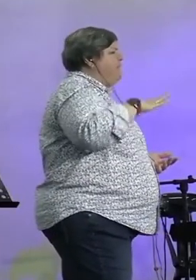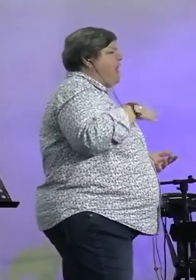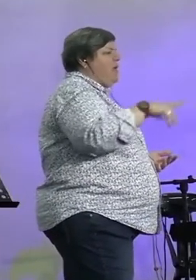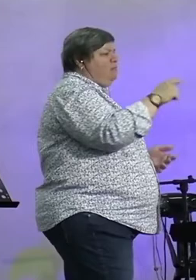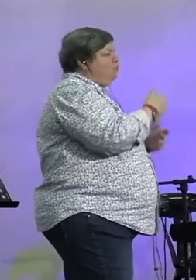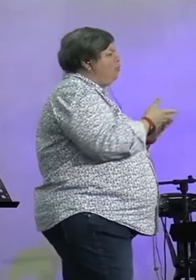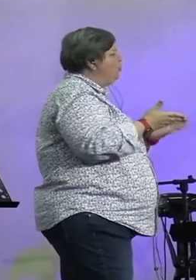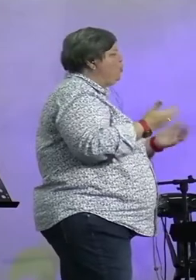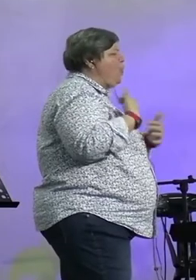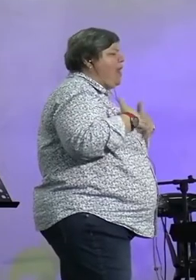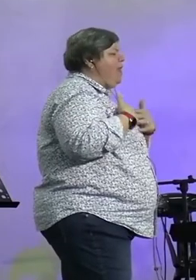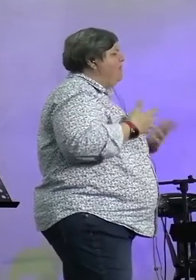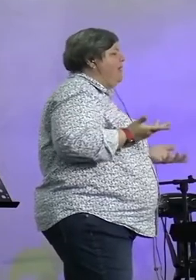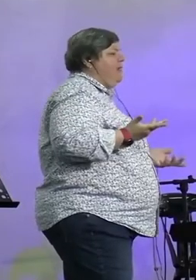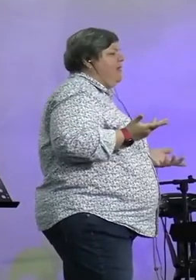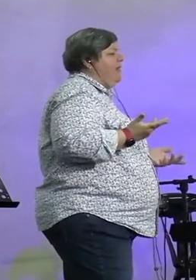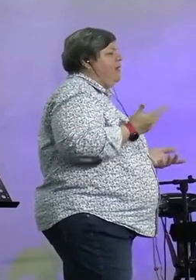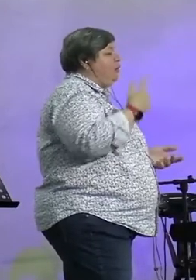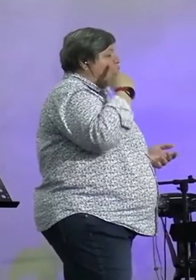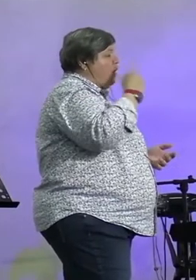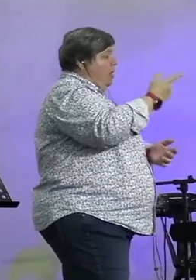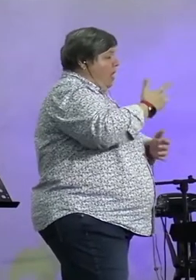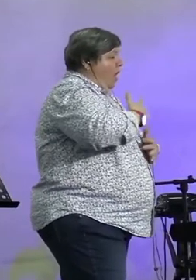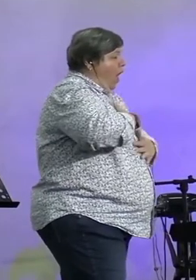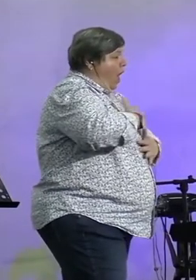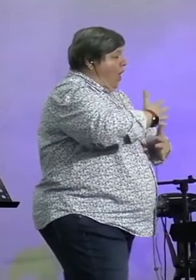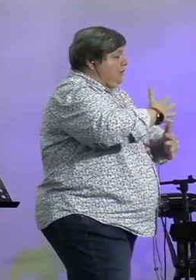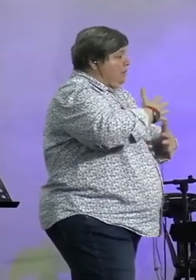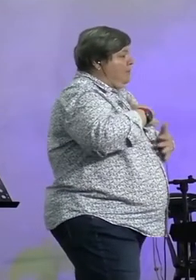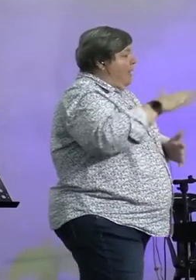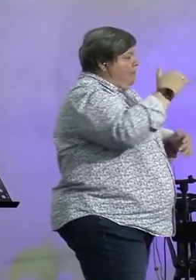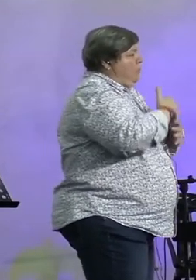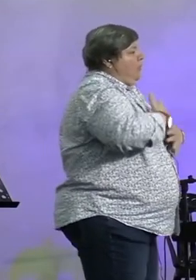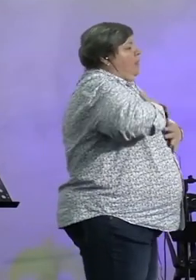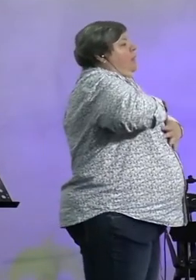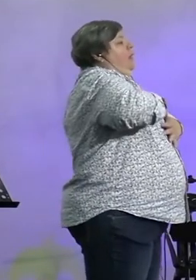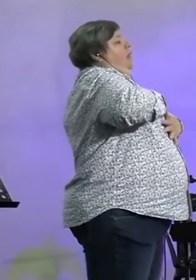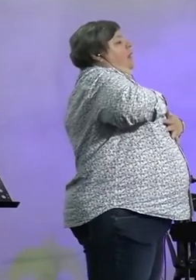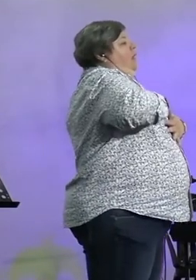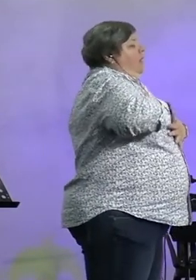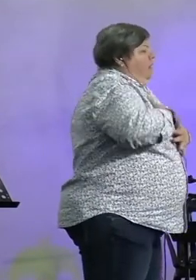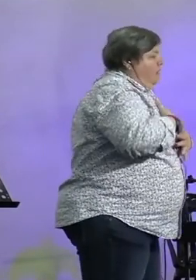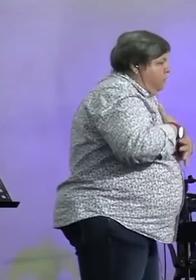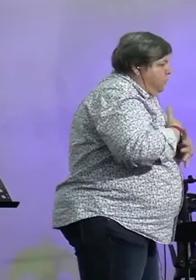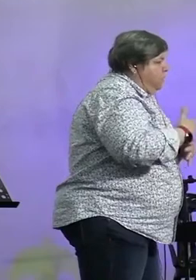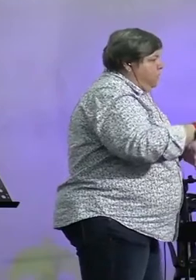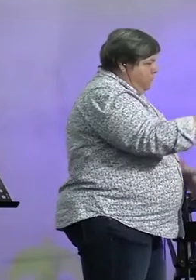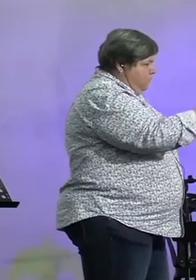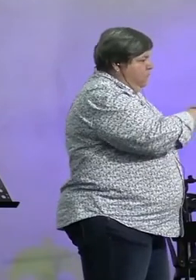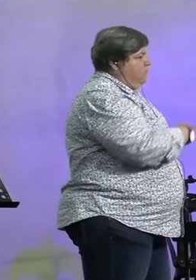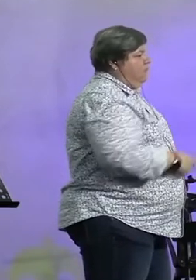Die heren wil hee, moet weet, solang jy asem in jou long, kom ons doen dit baie, haag het diep asem, en blaas het hart uit.